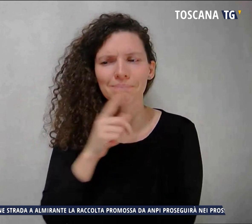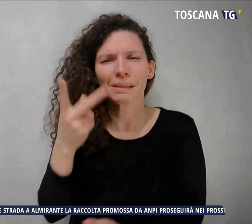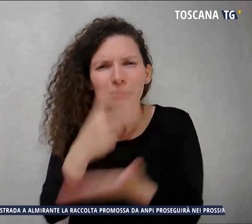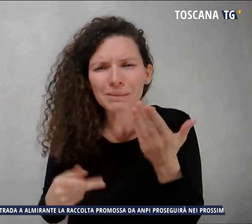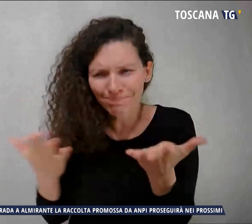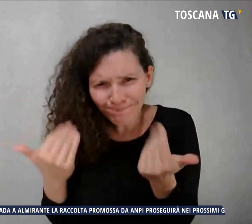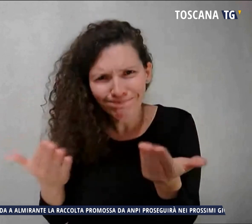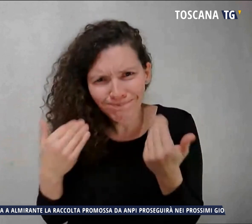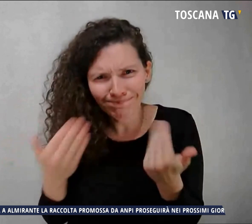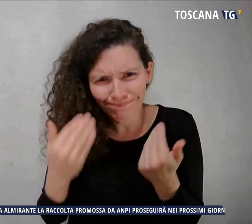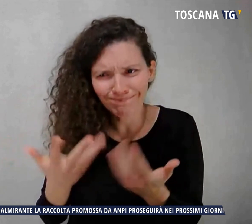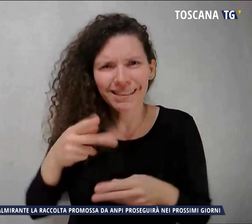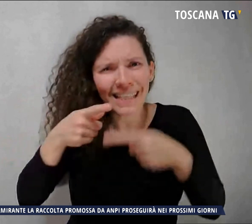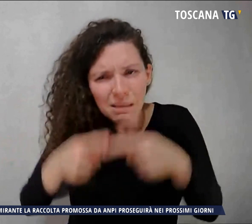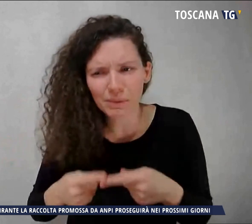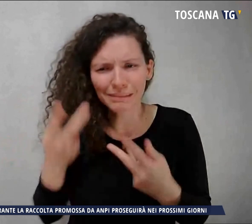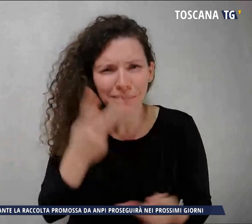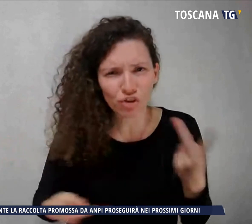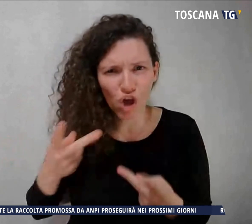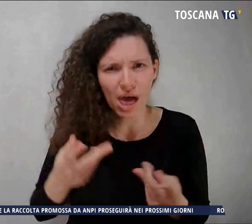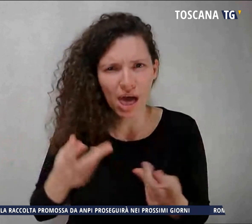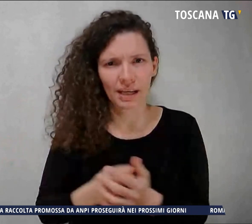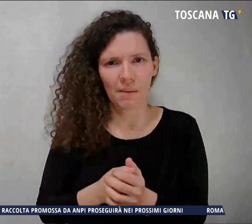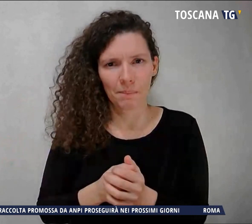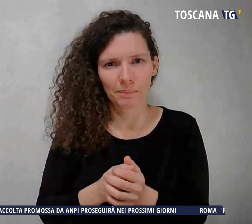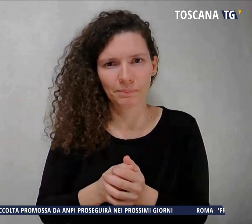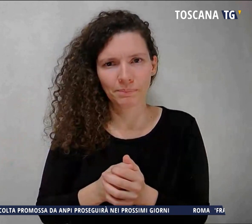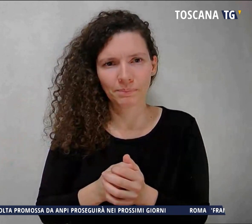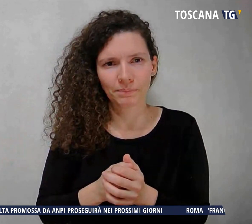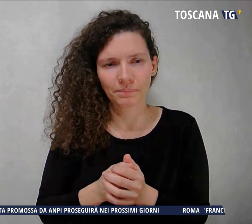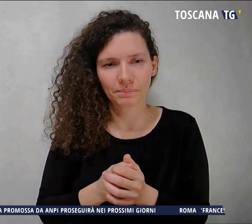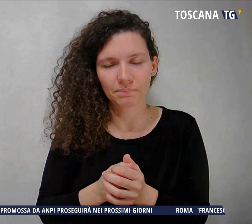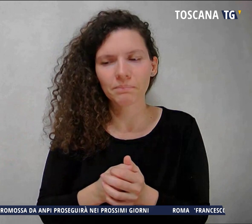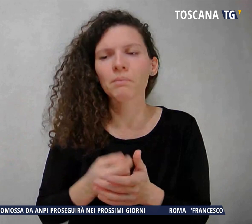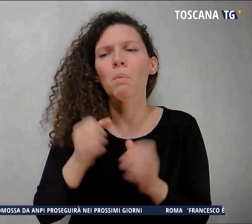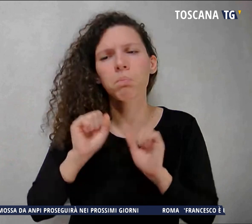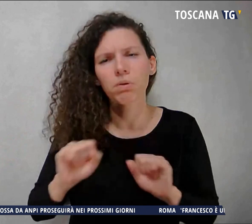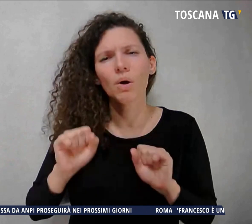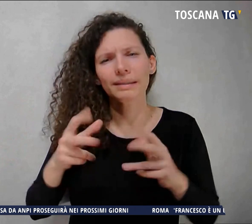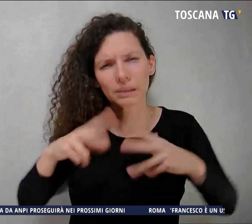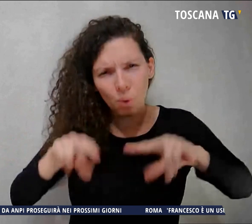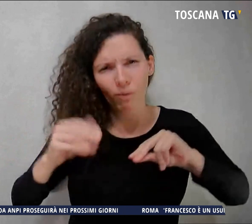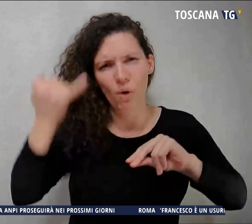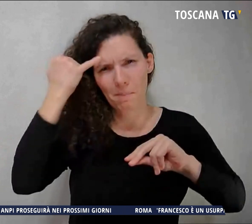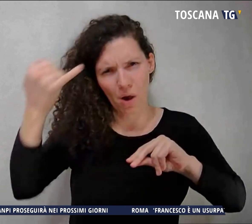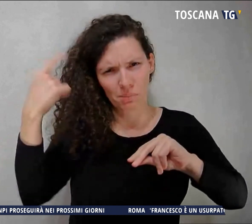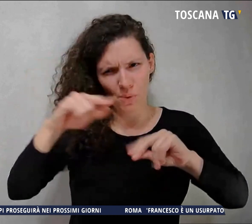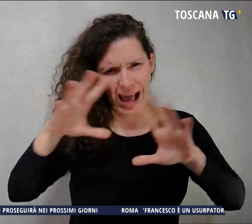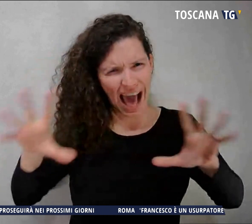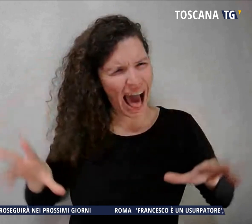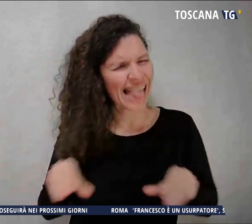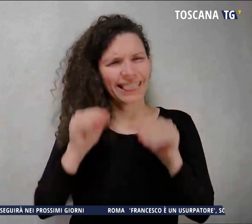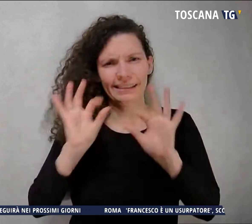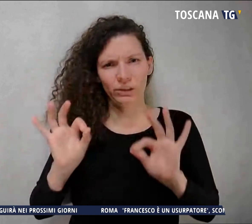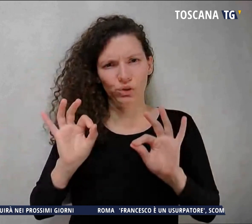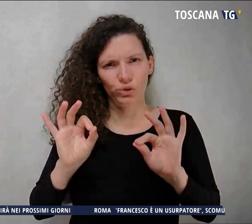indagini, provando ad esaminare di nuovo un'ipotesi che era stata fatta proprio all'inizio della